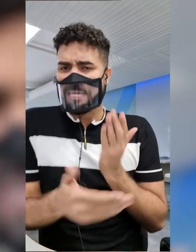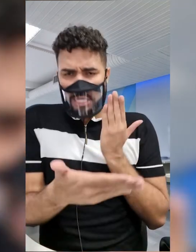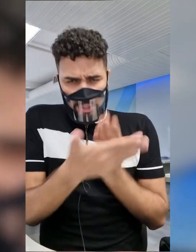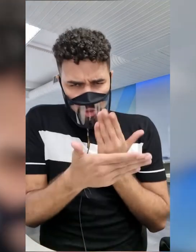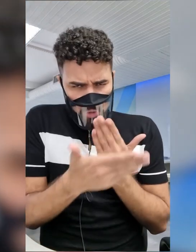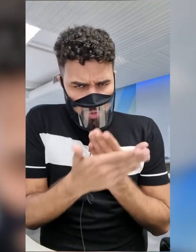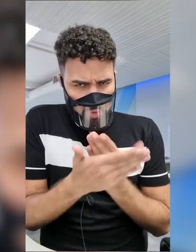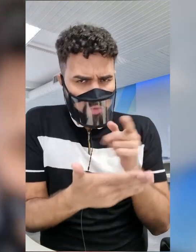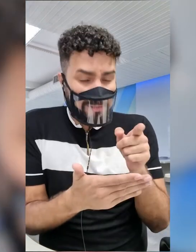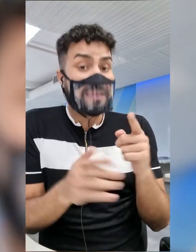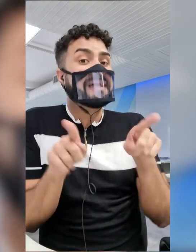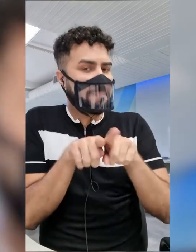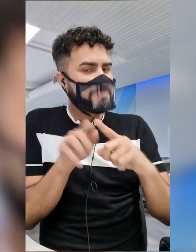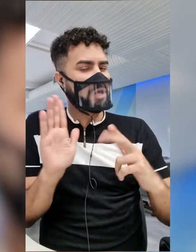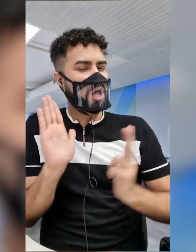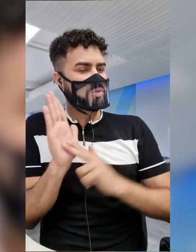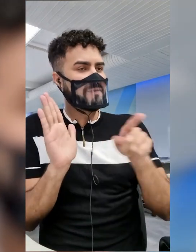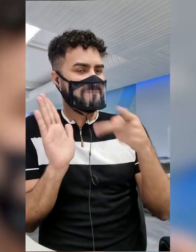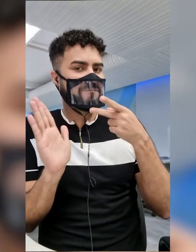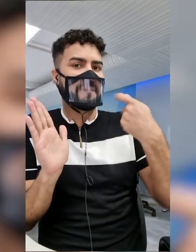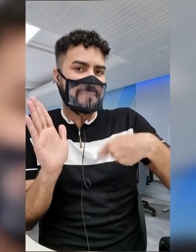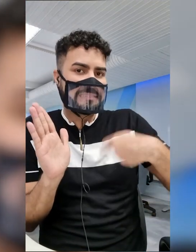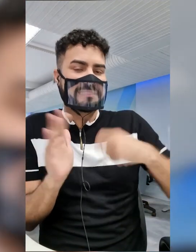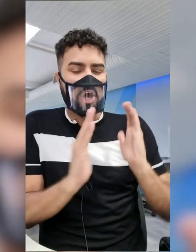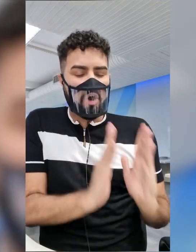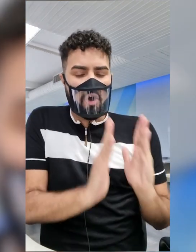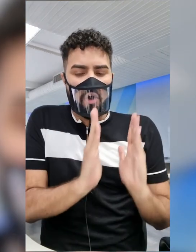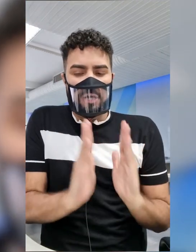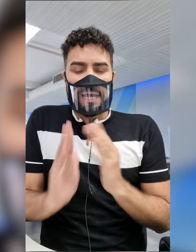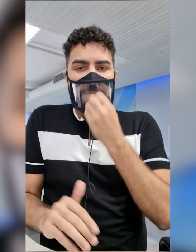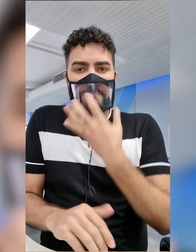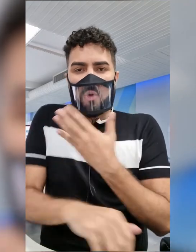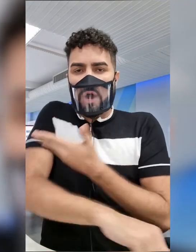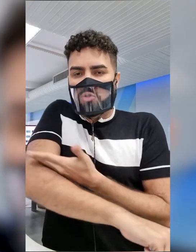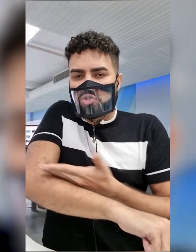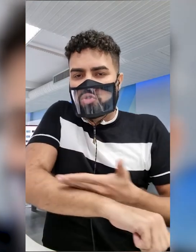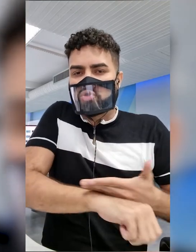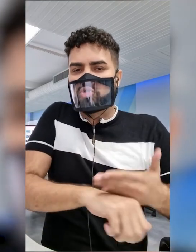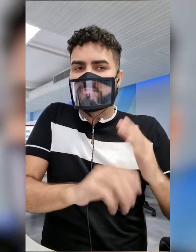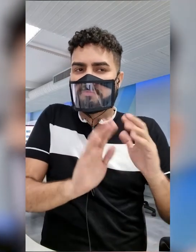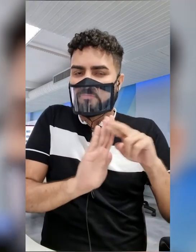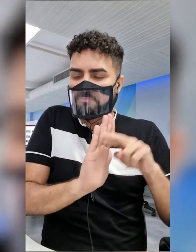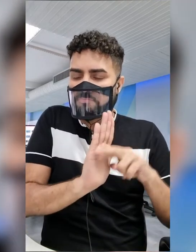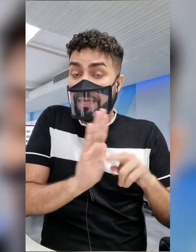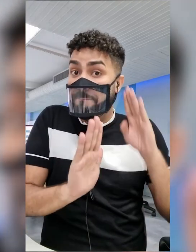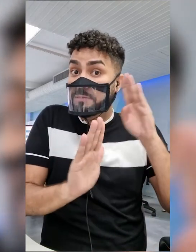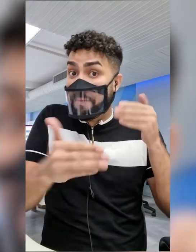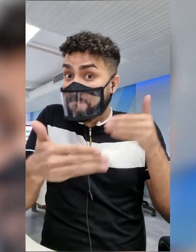além de estudar bastante, ele reconhece a importância de manter uma rotina de bons hábitos, principalmente nessa reta